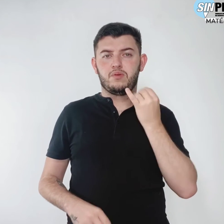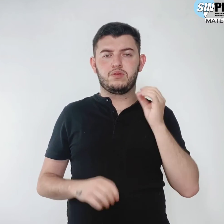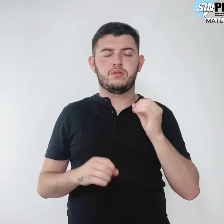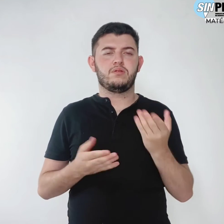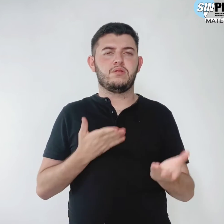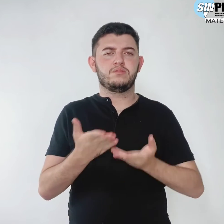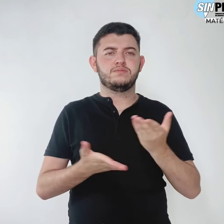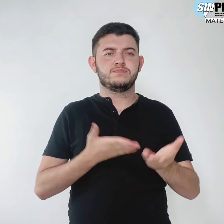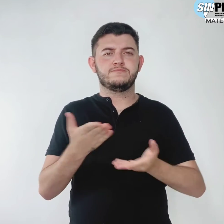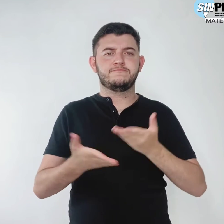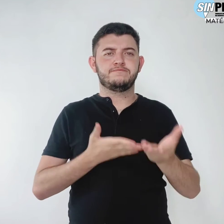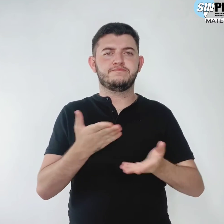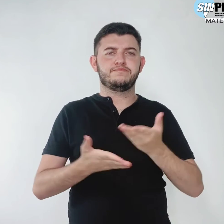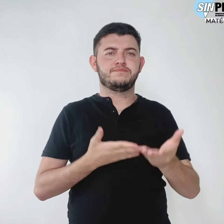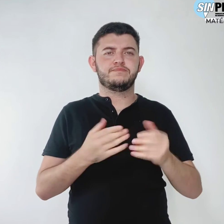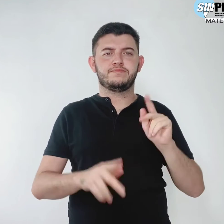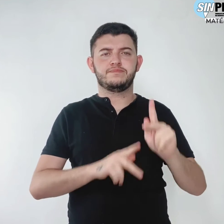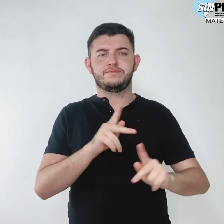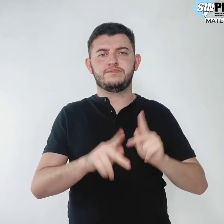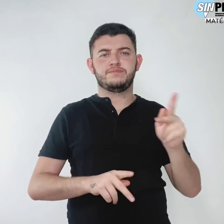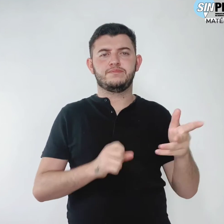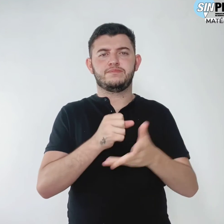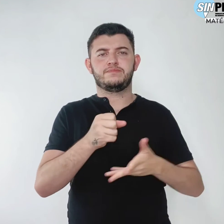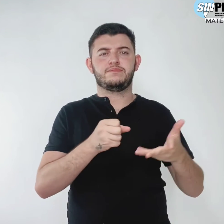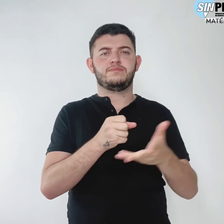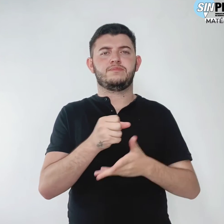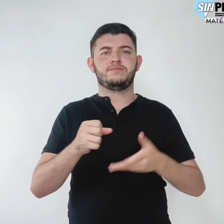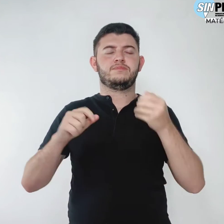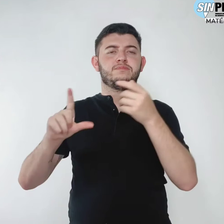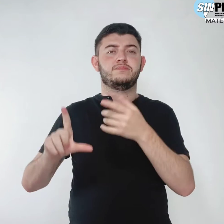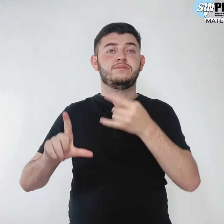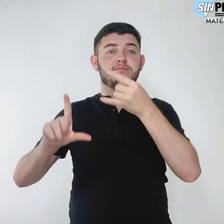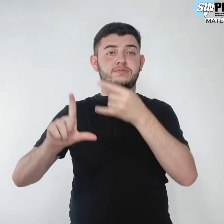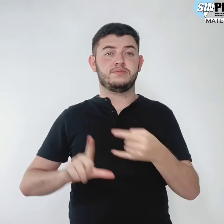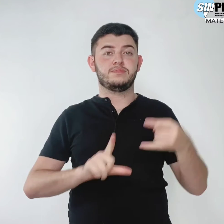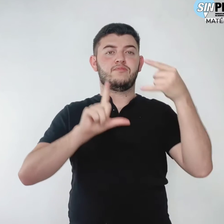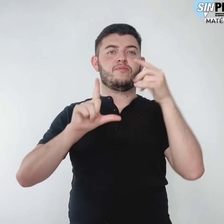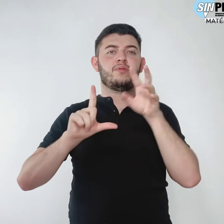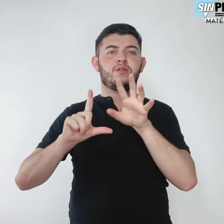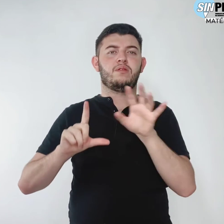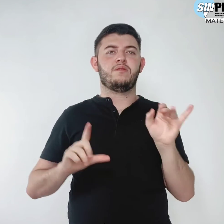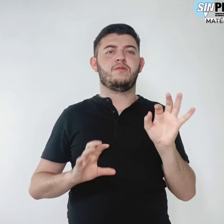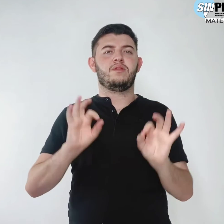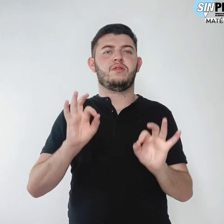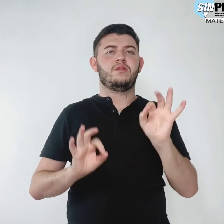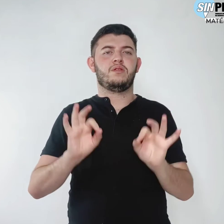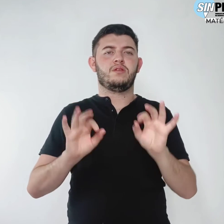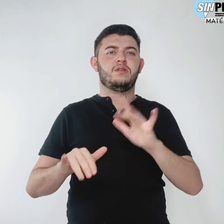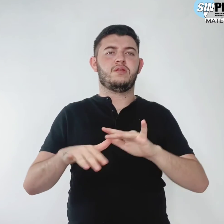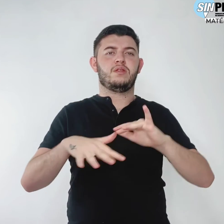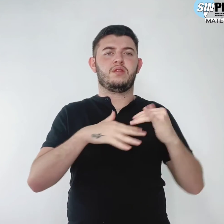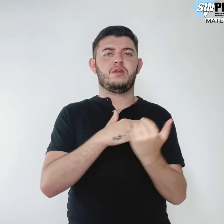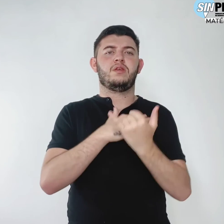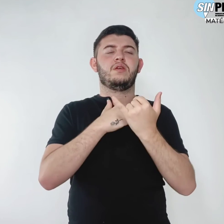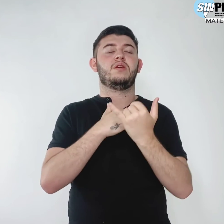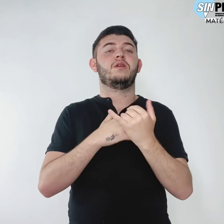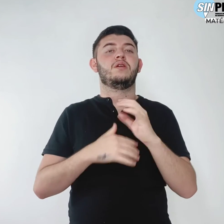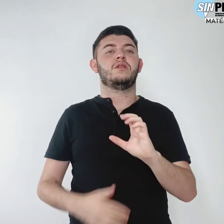Todas as transmissões ao vivo serão realizadas nas redes sociais da